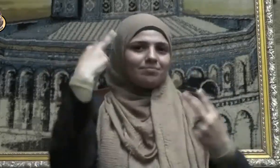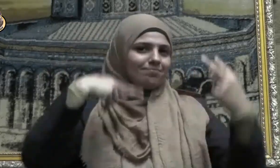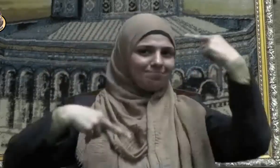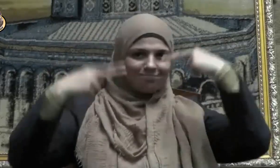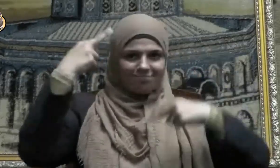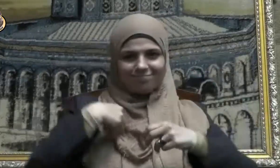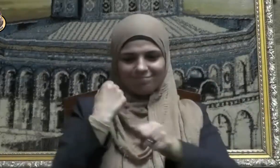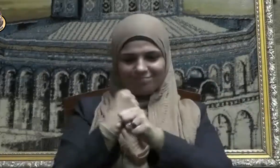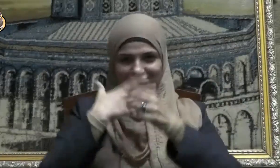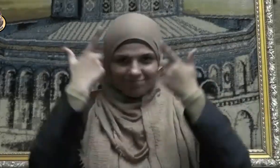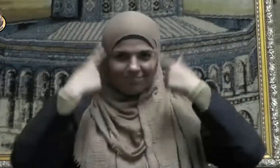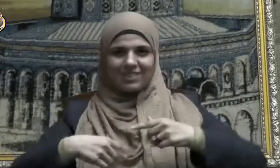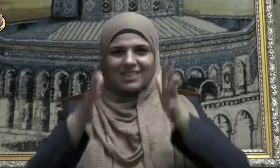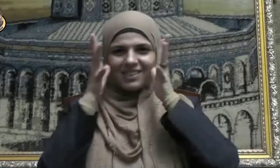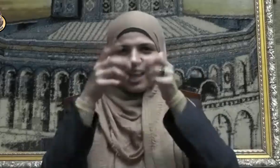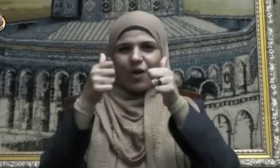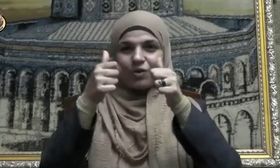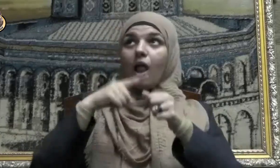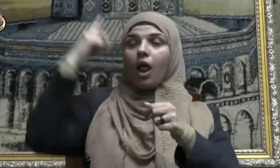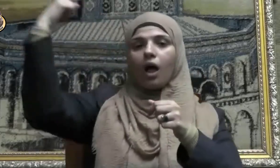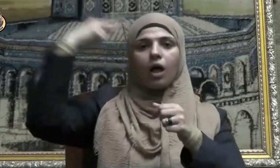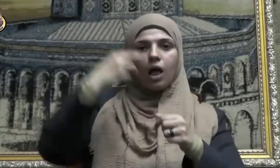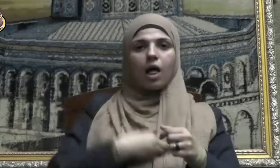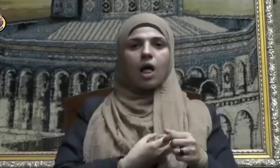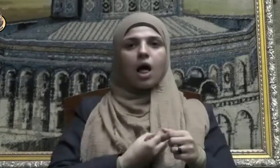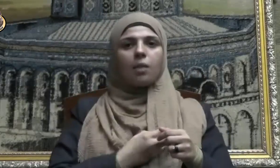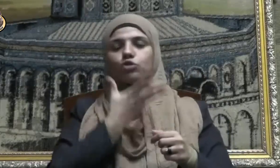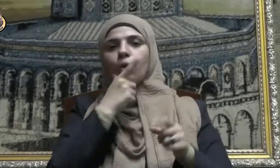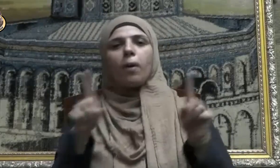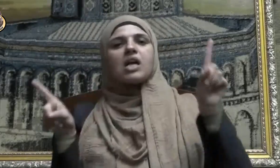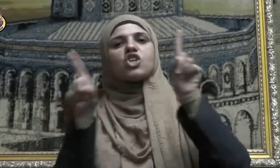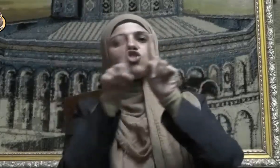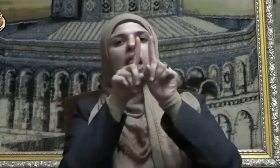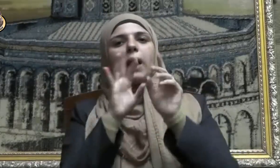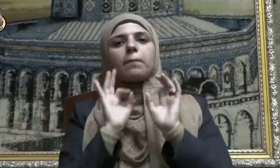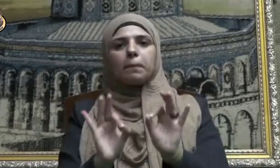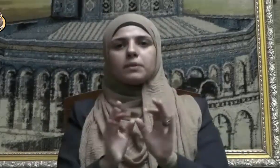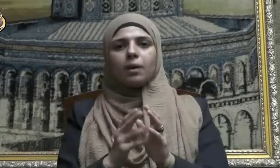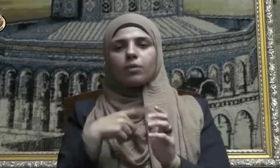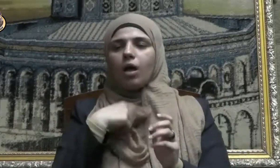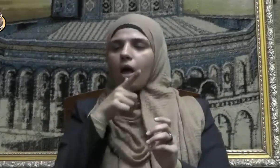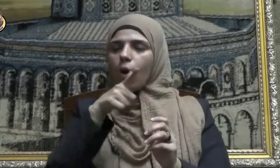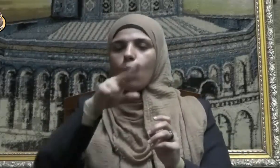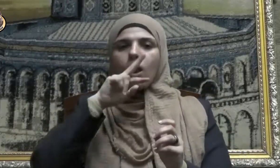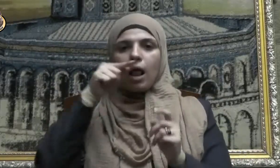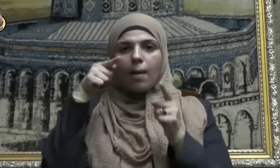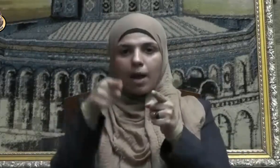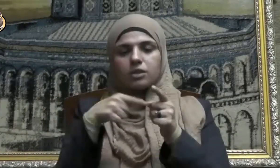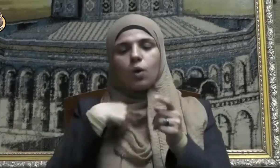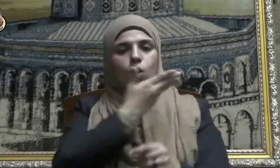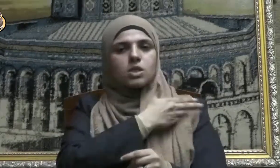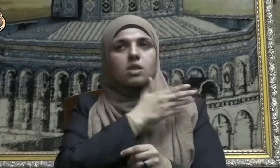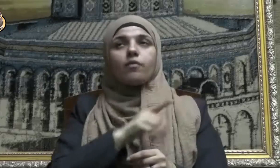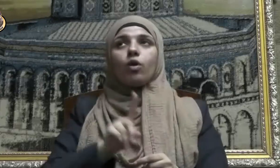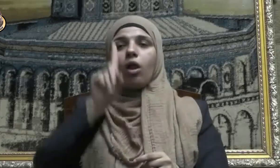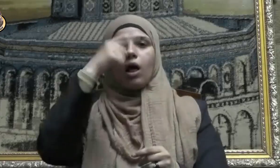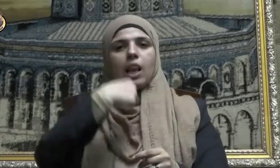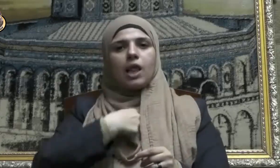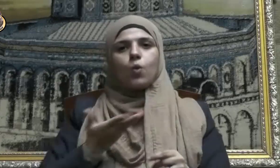إليه فذلك شرك السرائر أقول قولي هذا وأستغفر الله لي ولكم